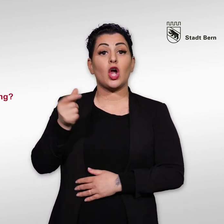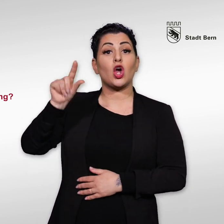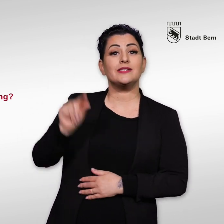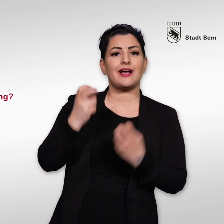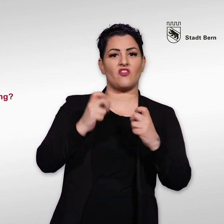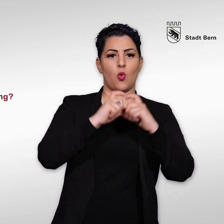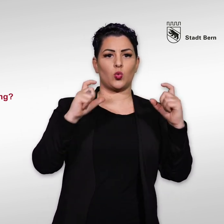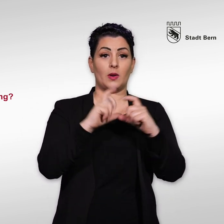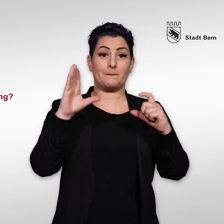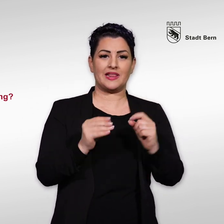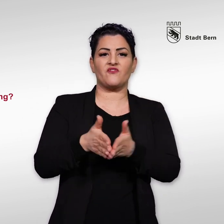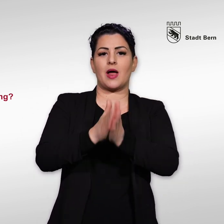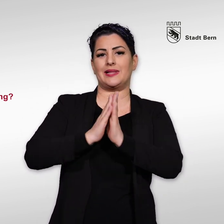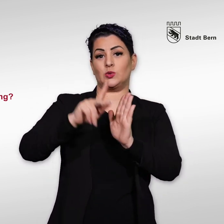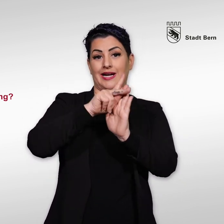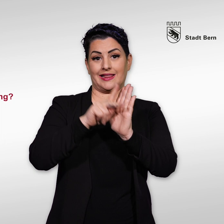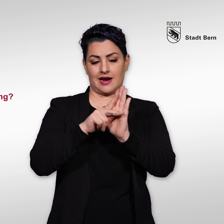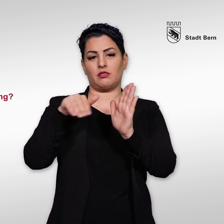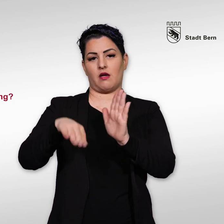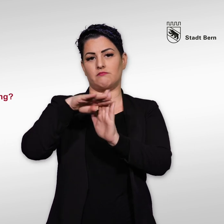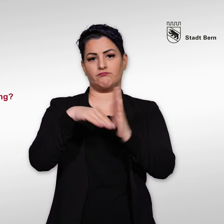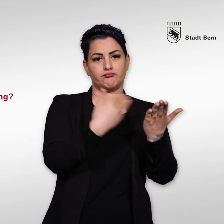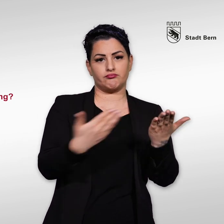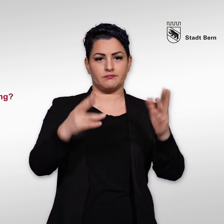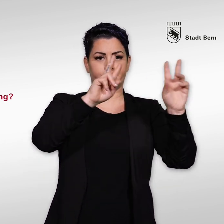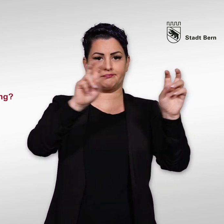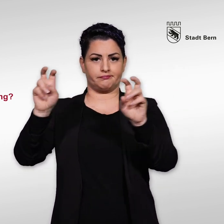Vermietungskriterien sind in den Titeln der Angebote so gekennzeichnet.